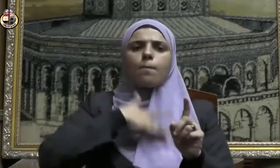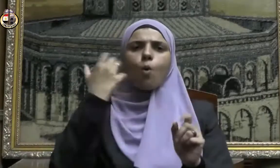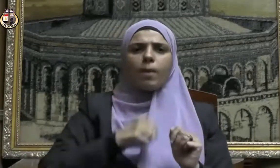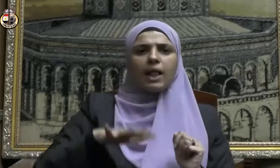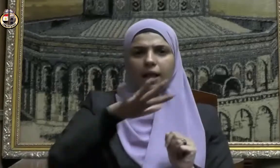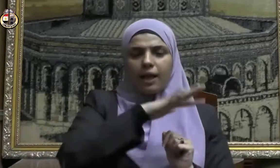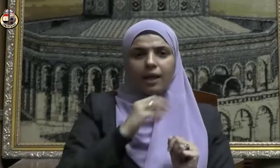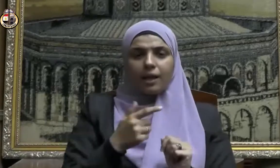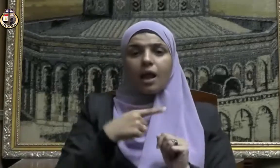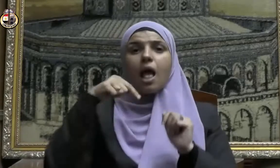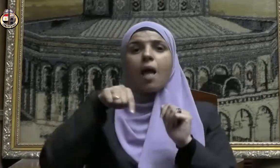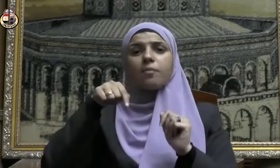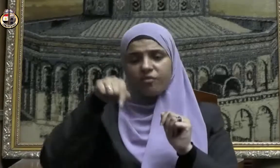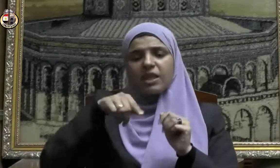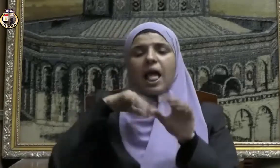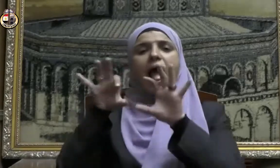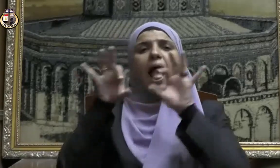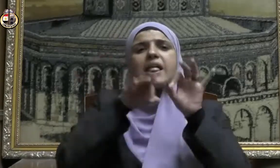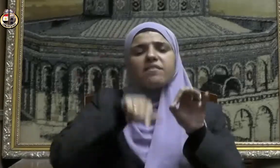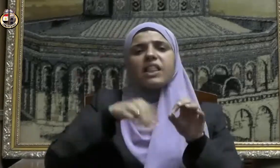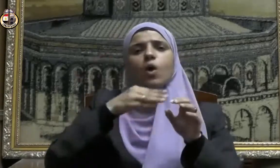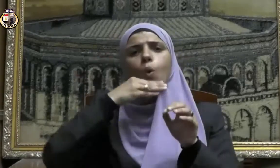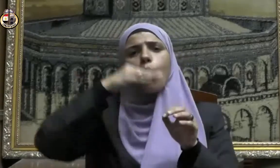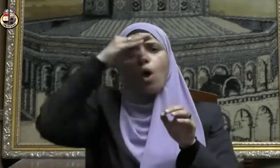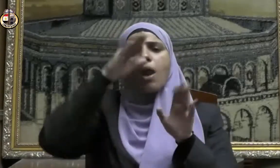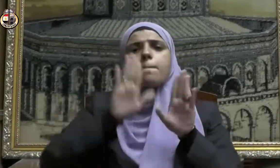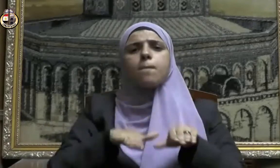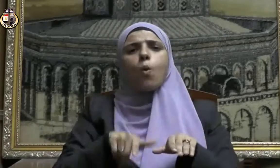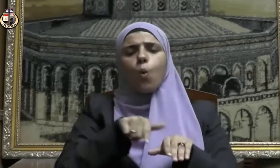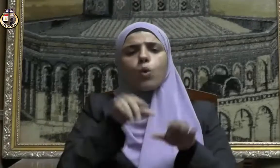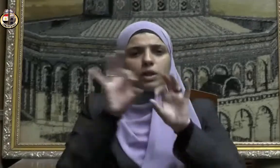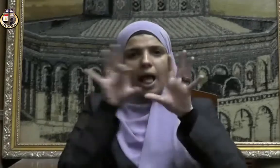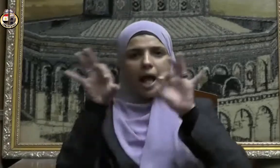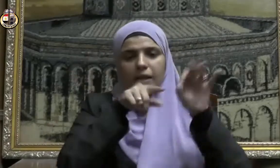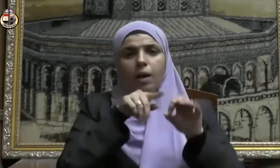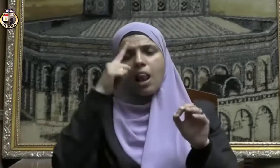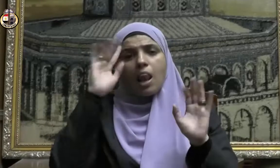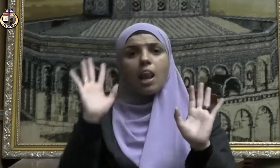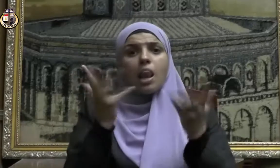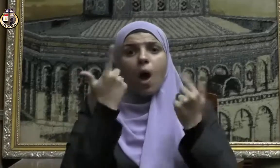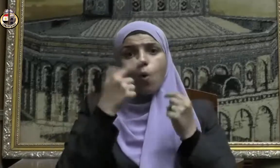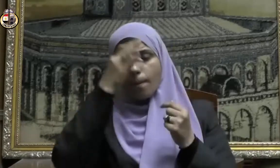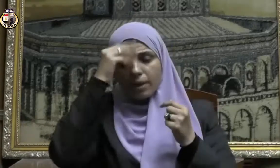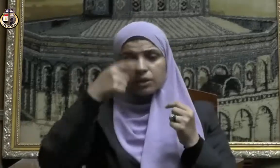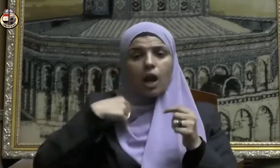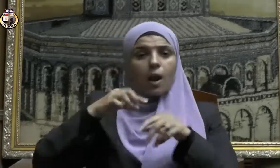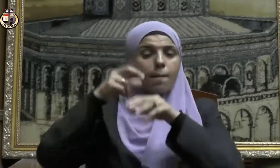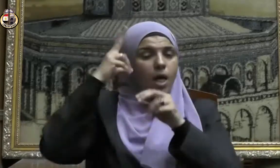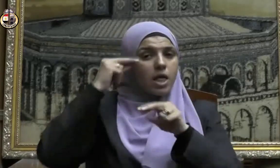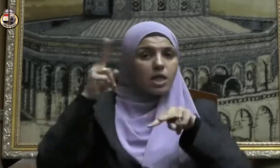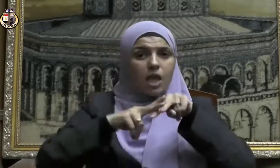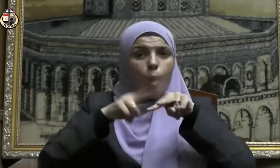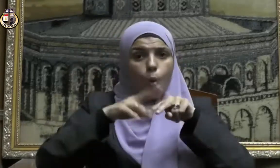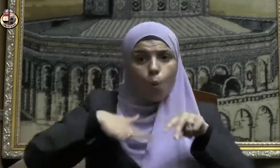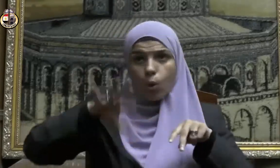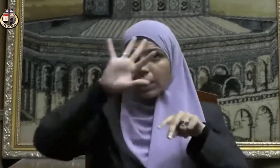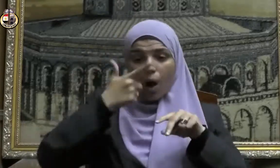آية في كتابكم تقرؤونها لو علينا معشر اليهود نزلت